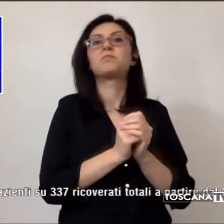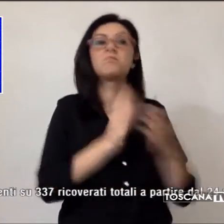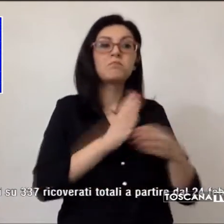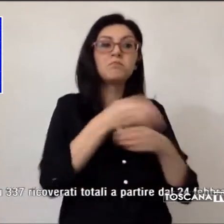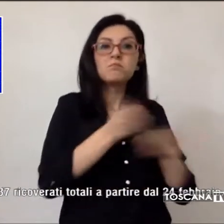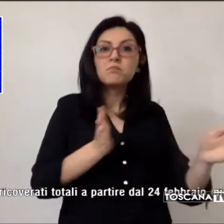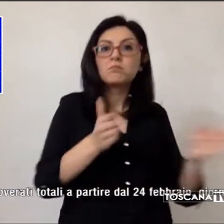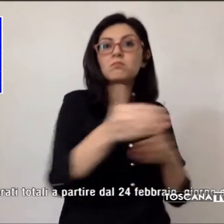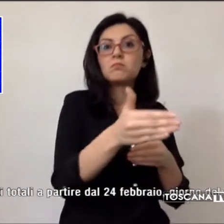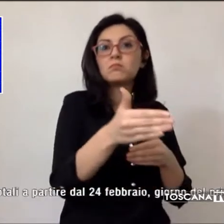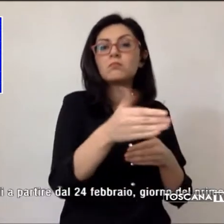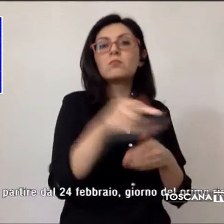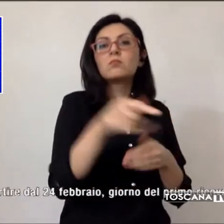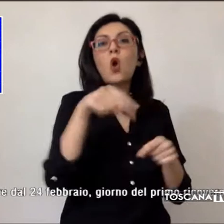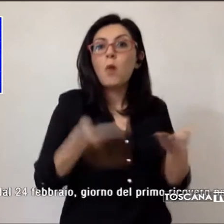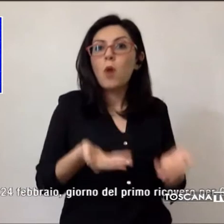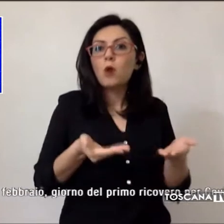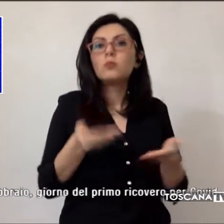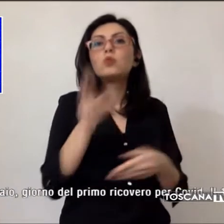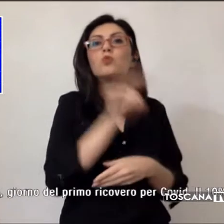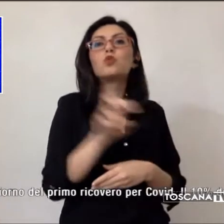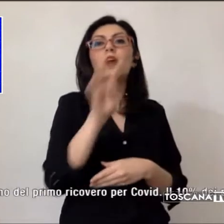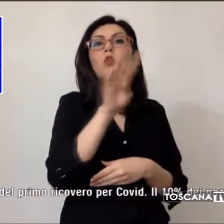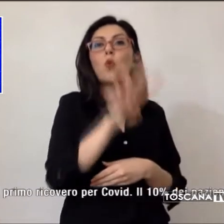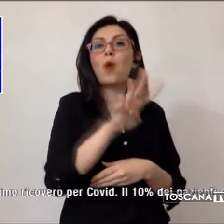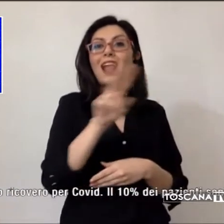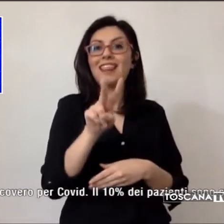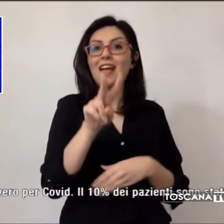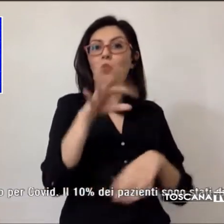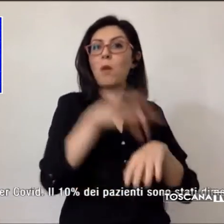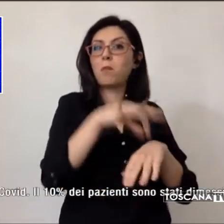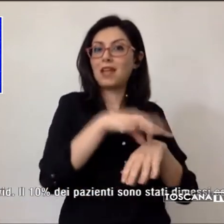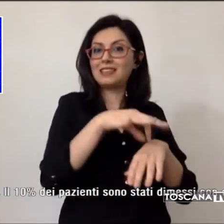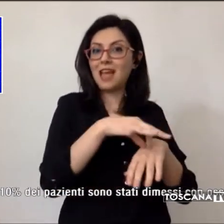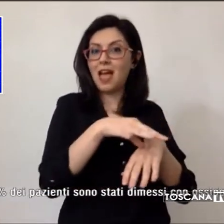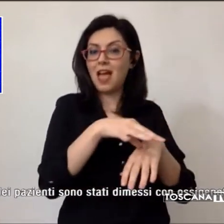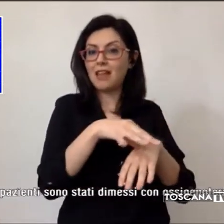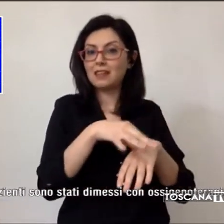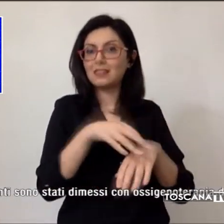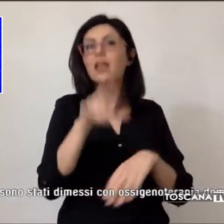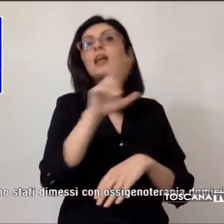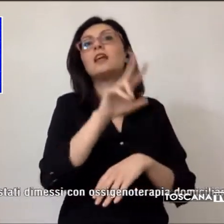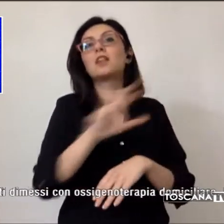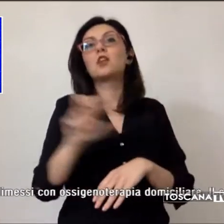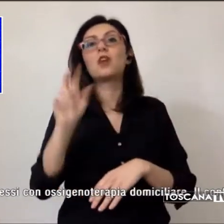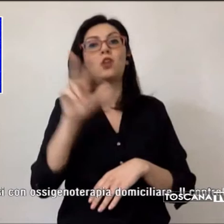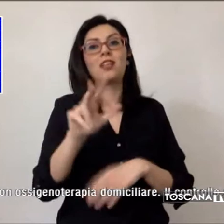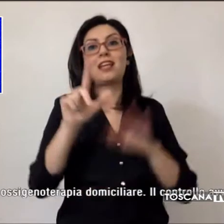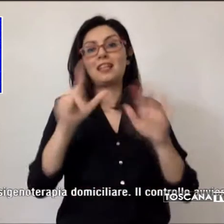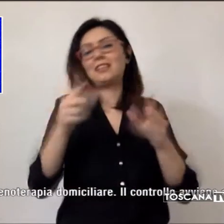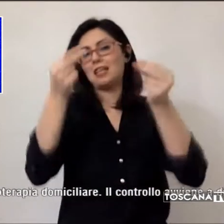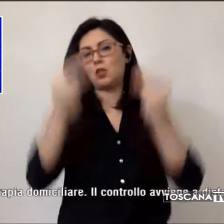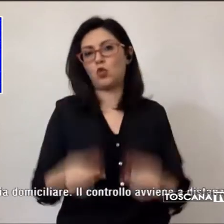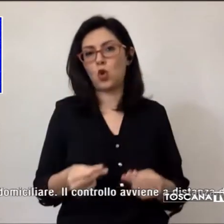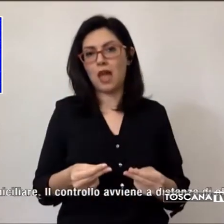per il momento 242 pazienti su 337 ricoverati totali a